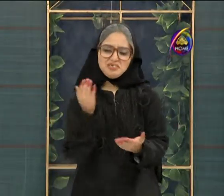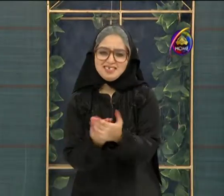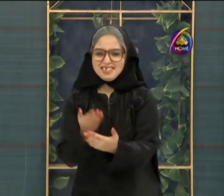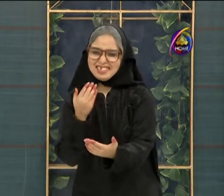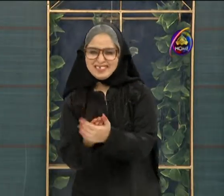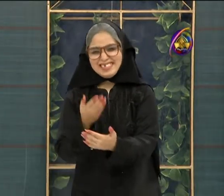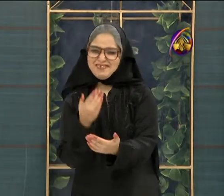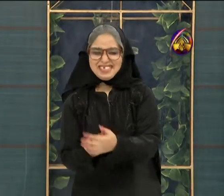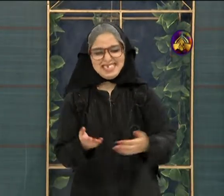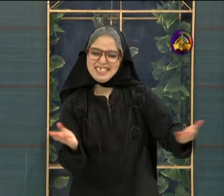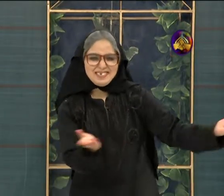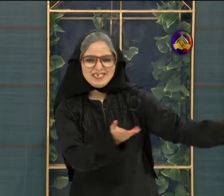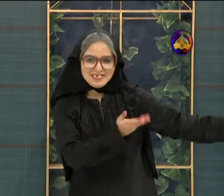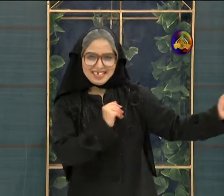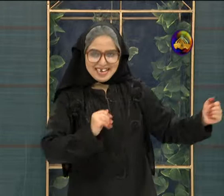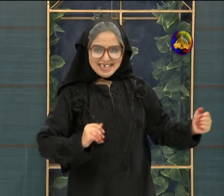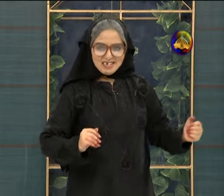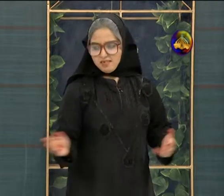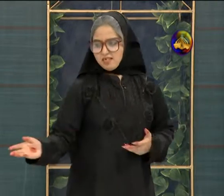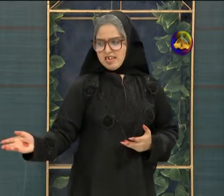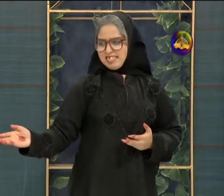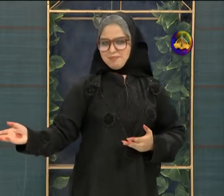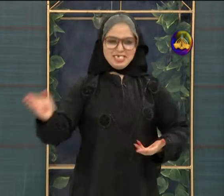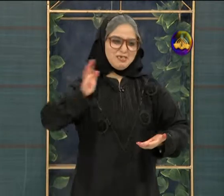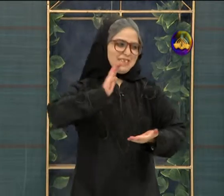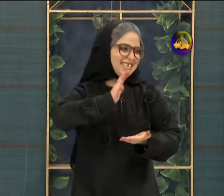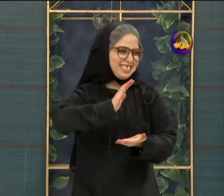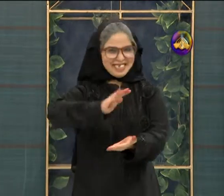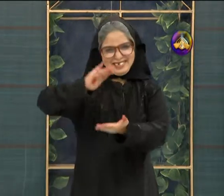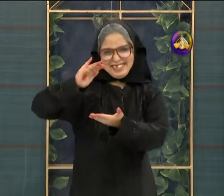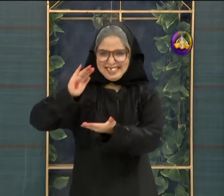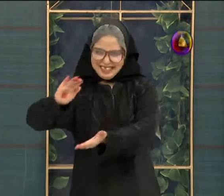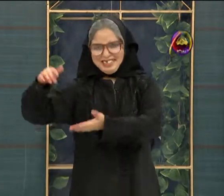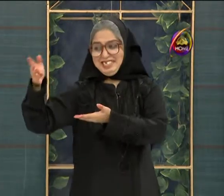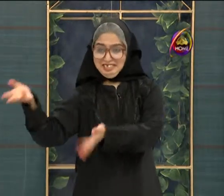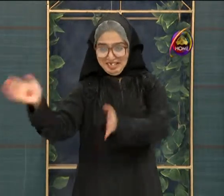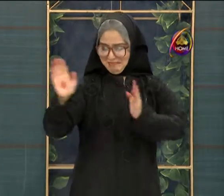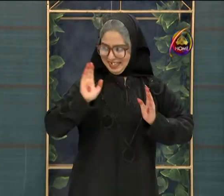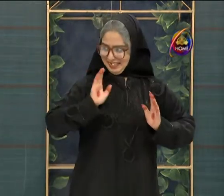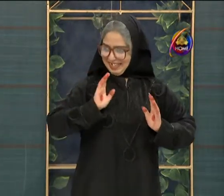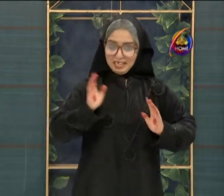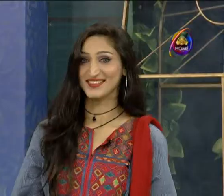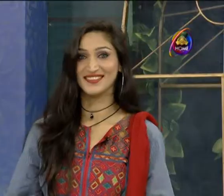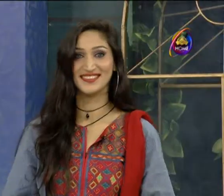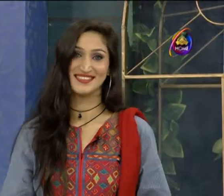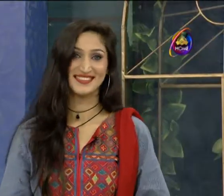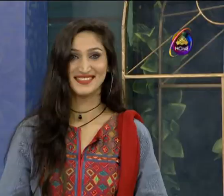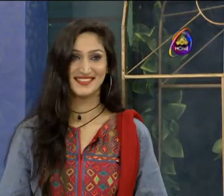درجلو ٹی وی چینل اور کھل گئے ہیں نا اس پہ جو میری چھوٹے چھوٹے چیلے بیٹھے ہوتے ہیں یہ کسی کو تاما سے